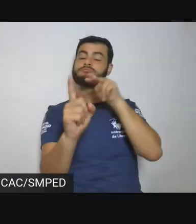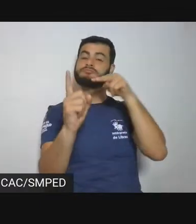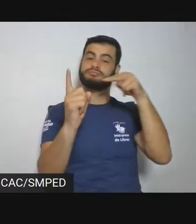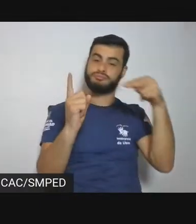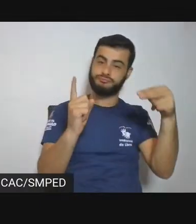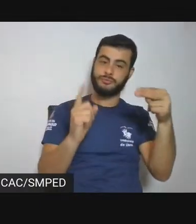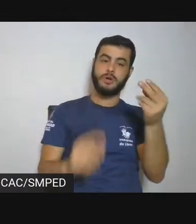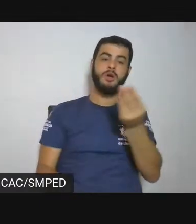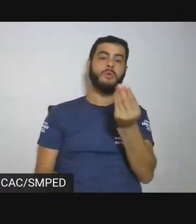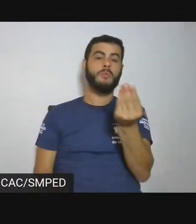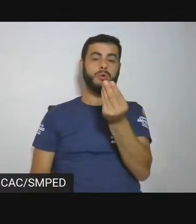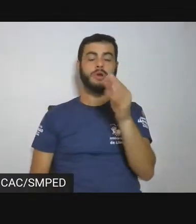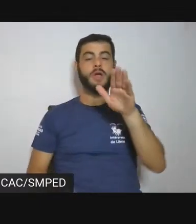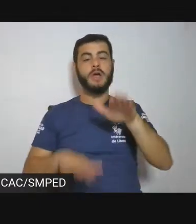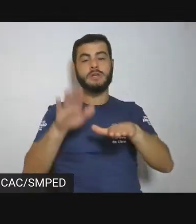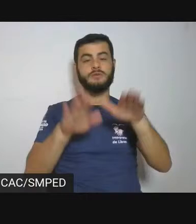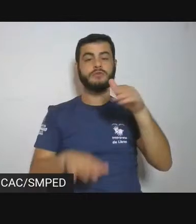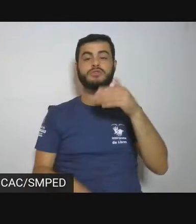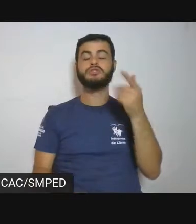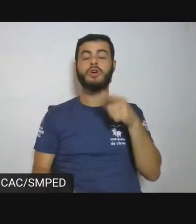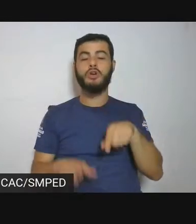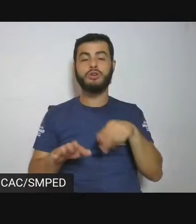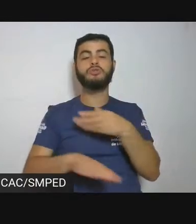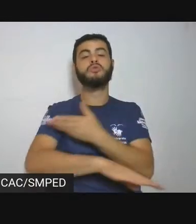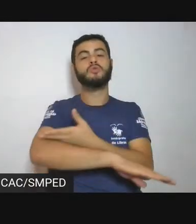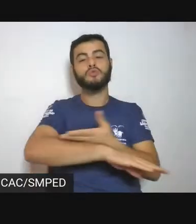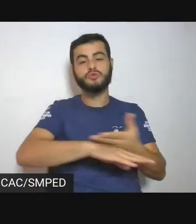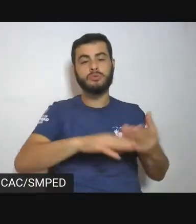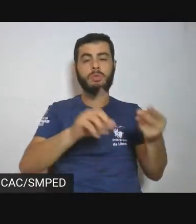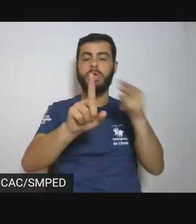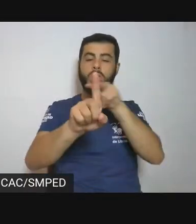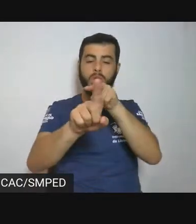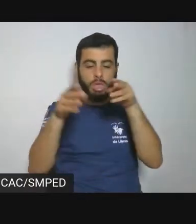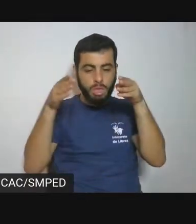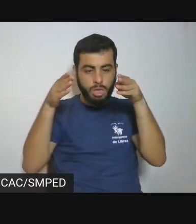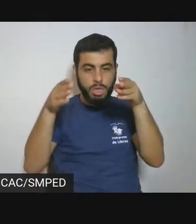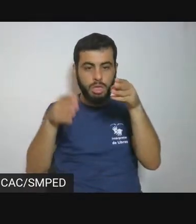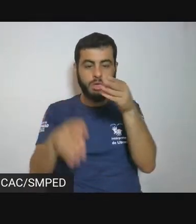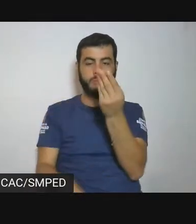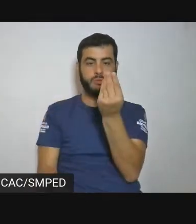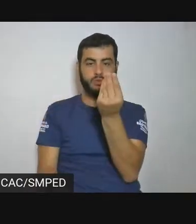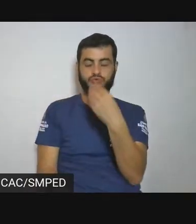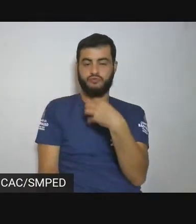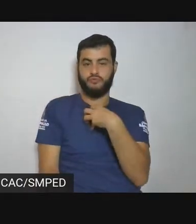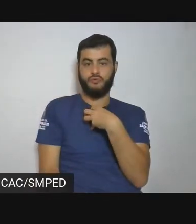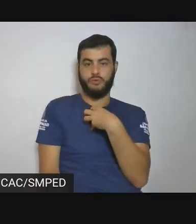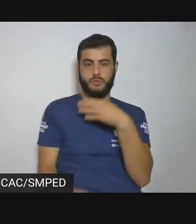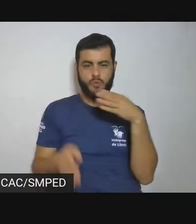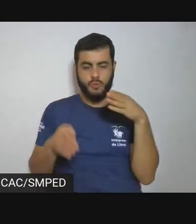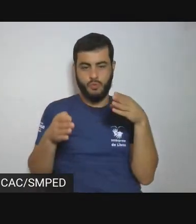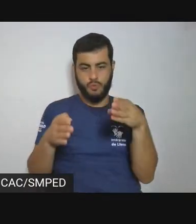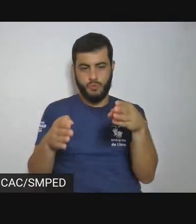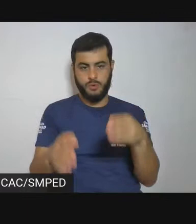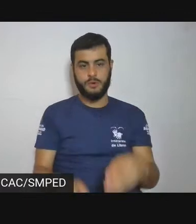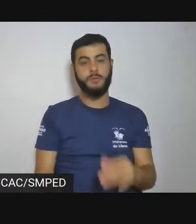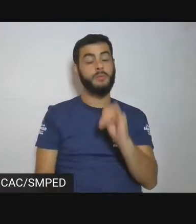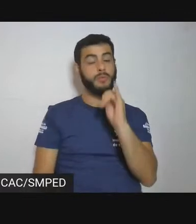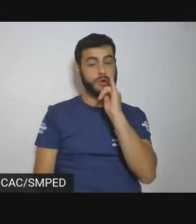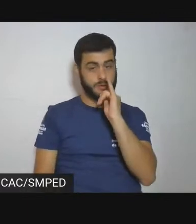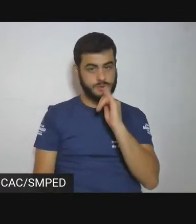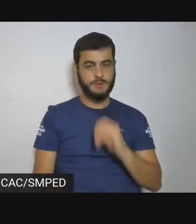estamos olhando muito para baixo. O pico de Jaraguá